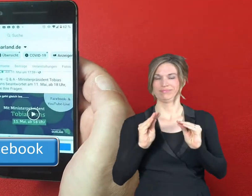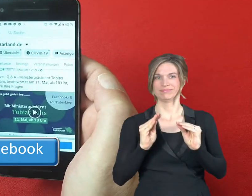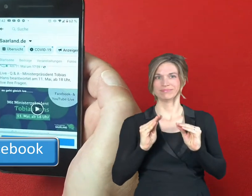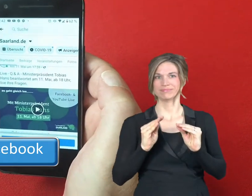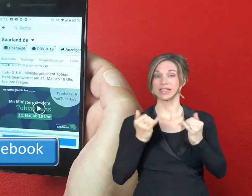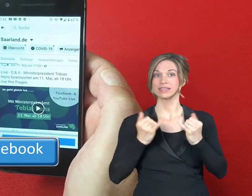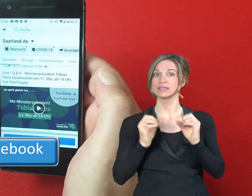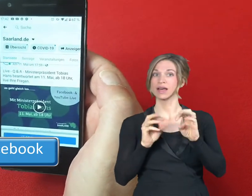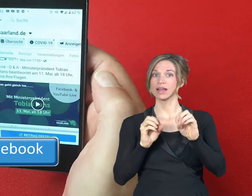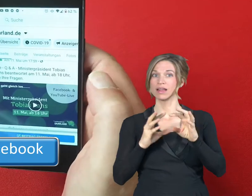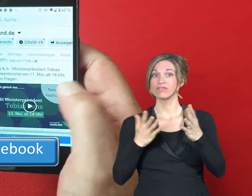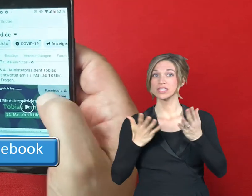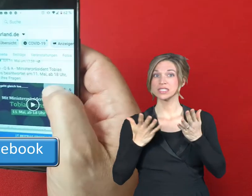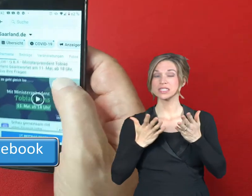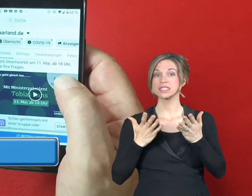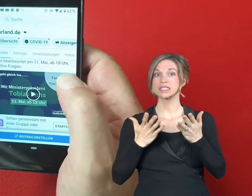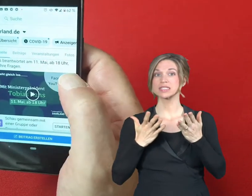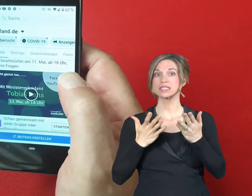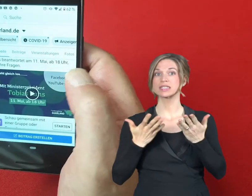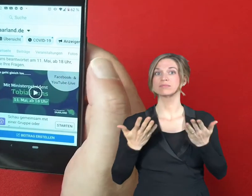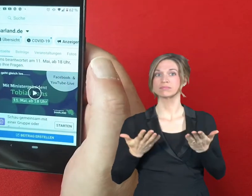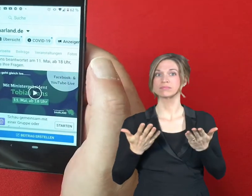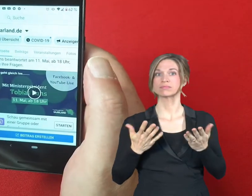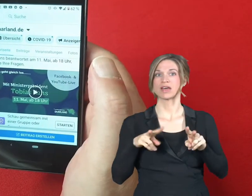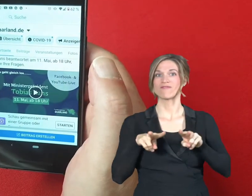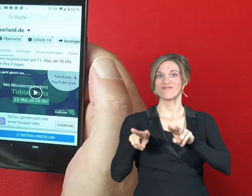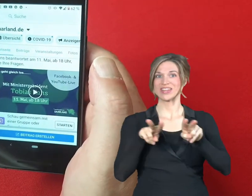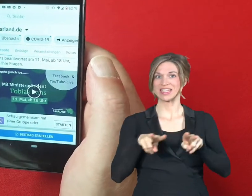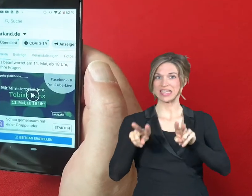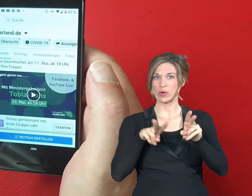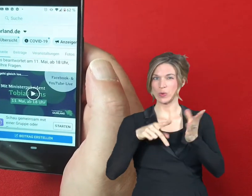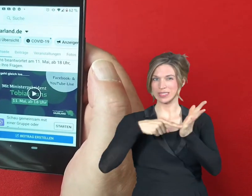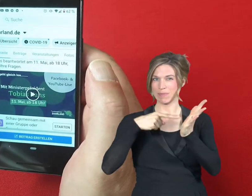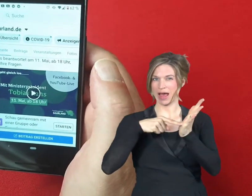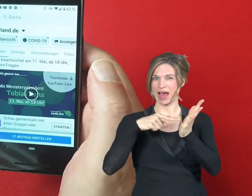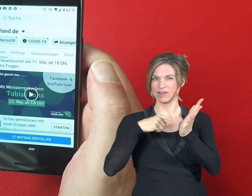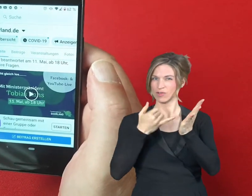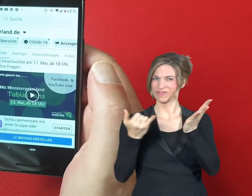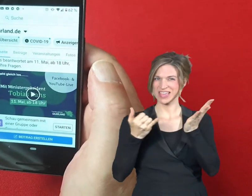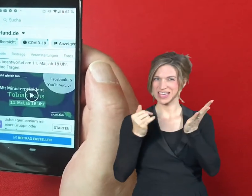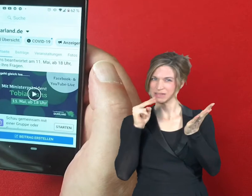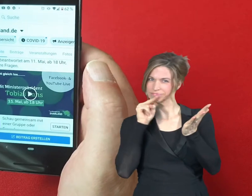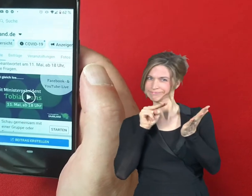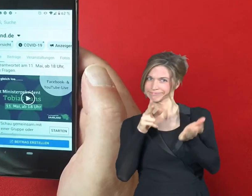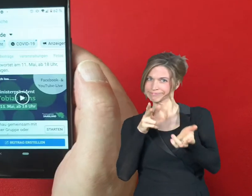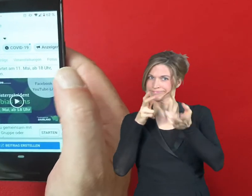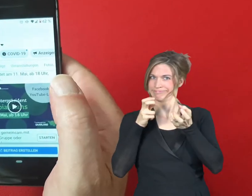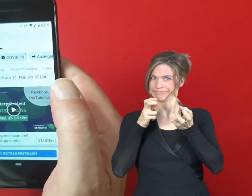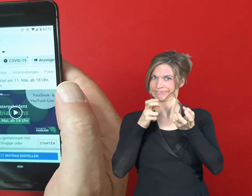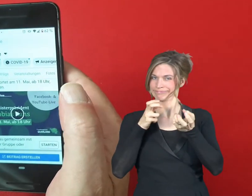wir denn am besten ein Video auf dem Smartphone oder dem Tablet später ansehen können. Und